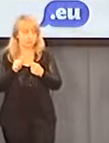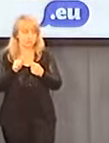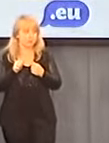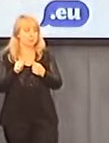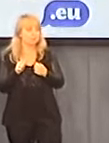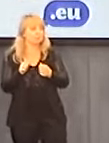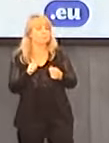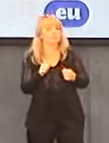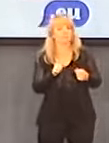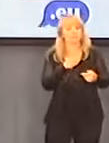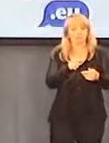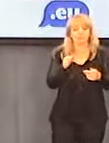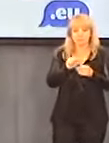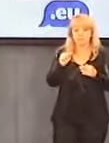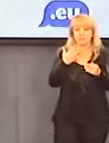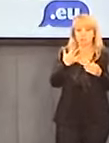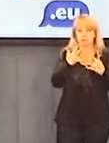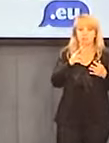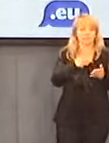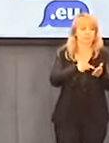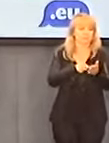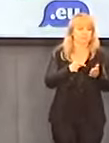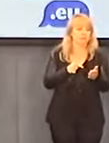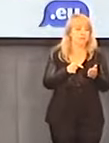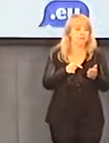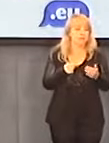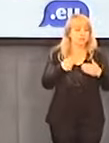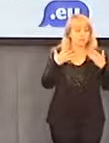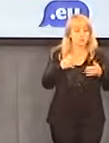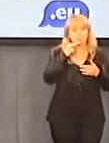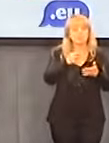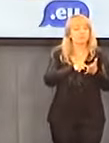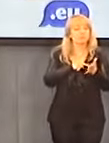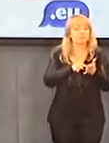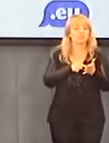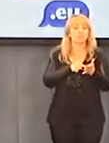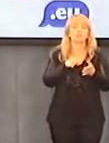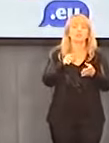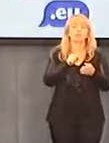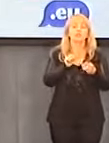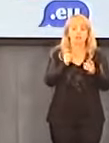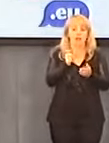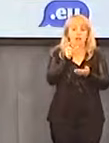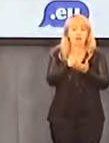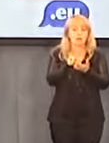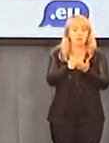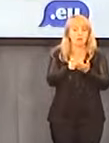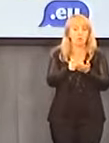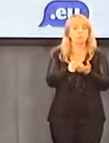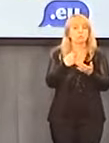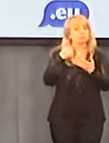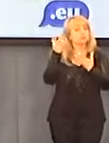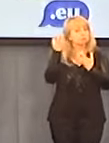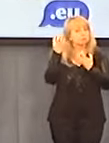występowanie tego zjawiska wśród duchownych. Ja pozwolę sobie przeczytać cytat z wywiadu w